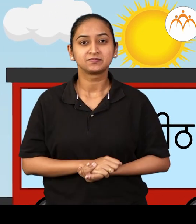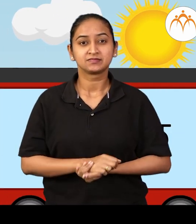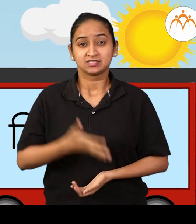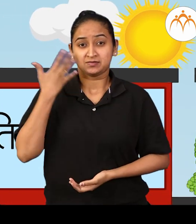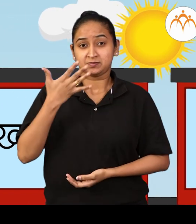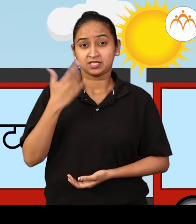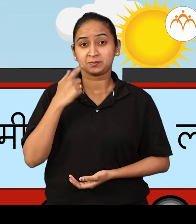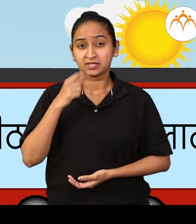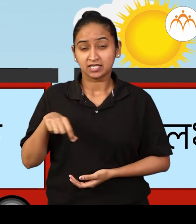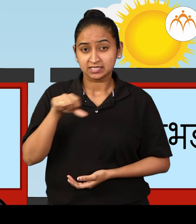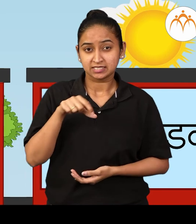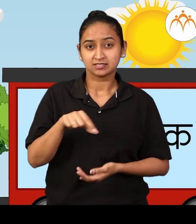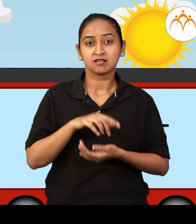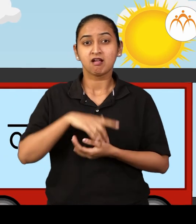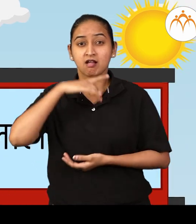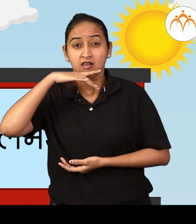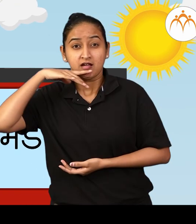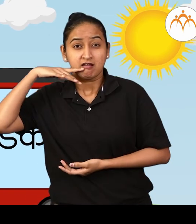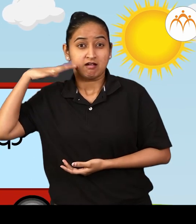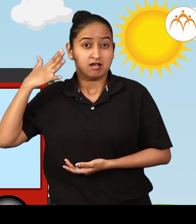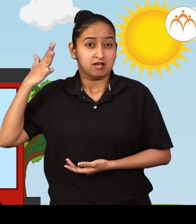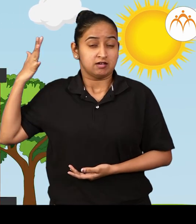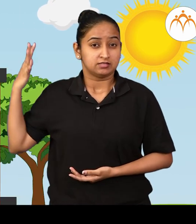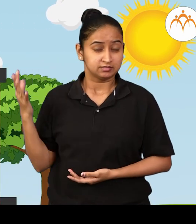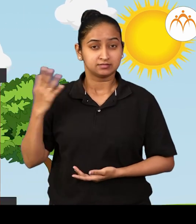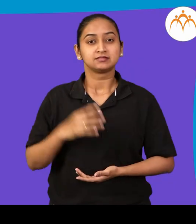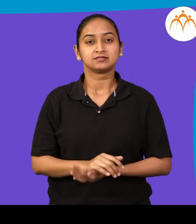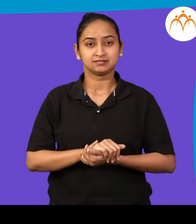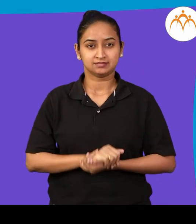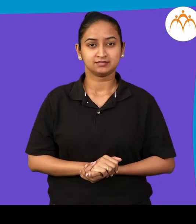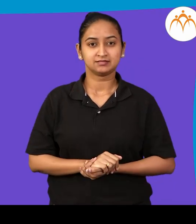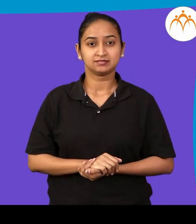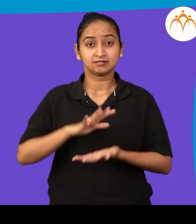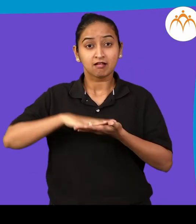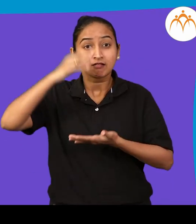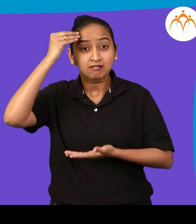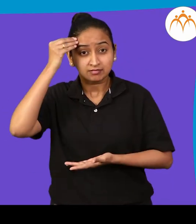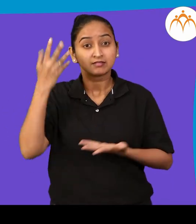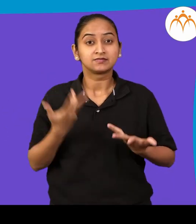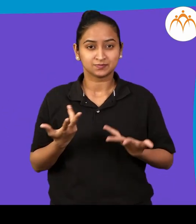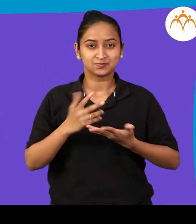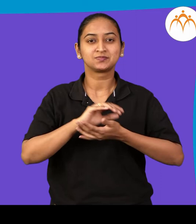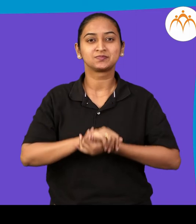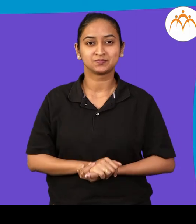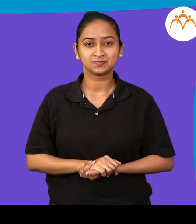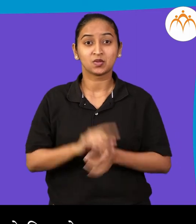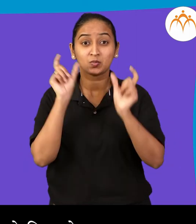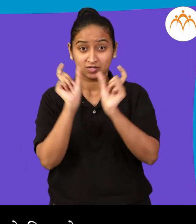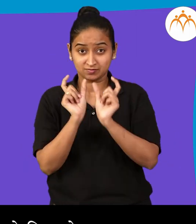तिखट मीट, लाल भड़क, आपण काई शिकलो? जोड